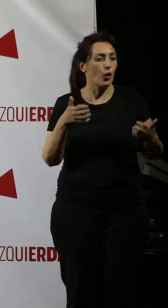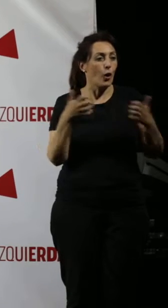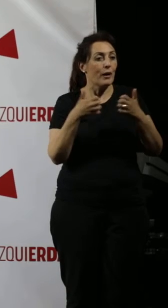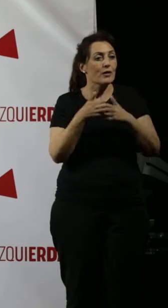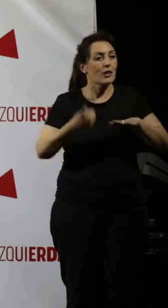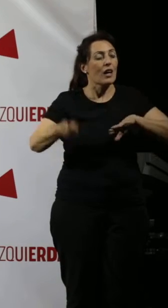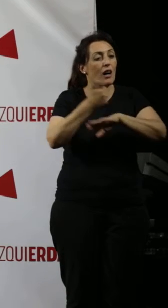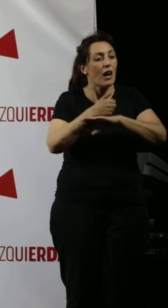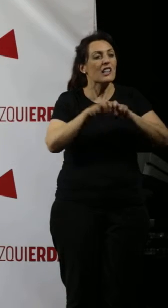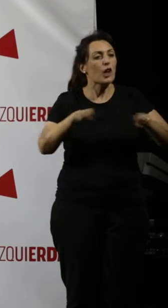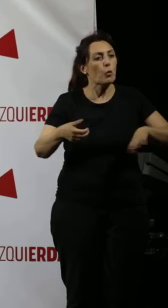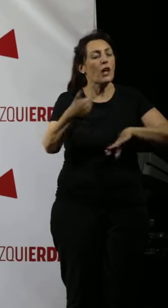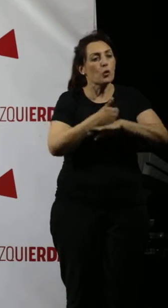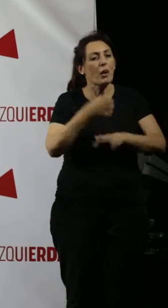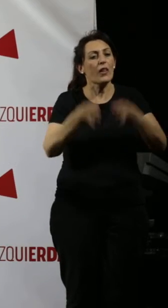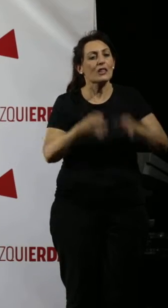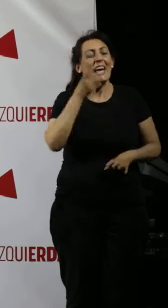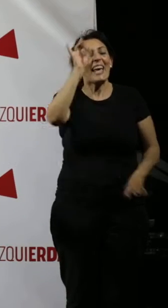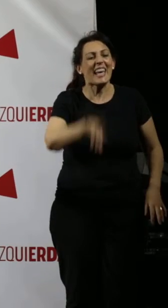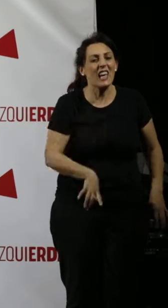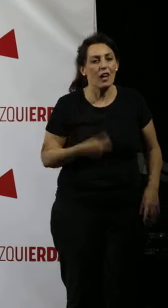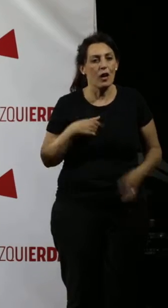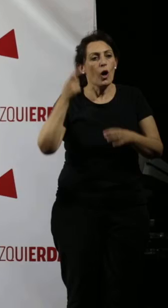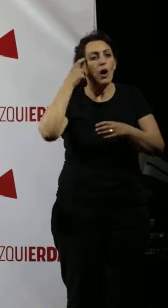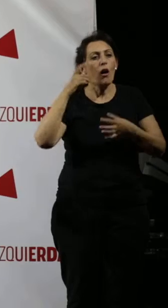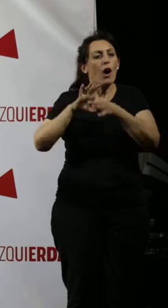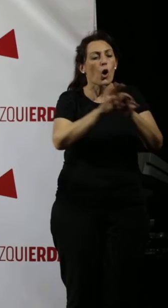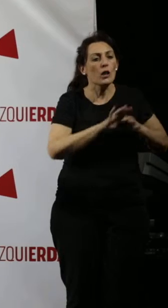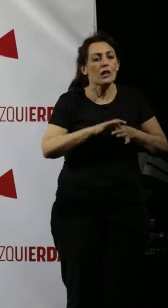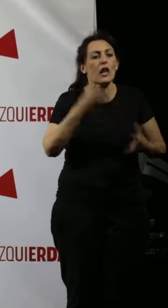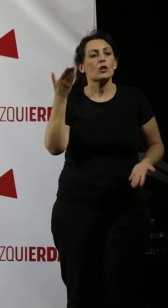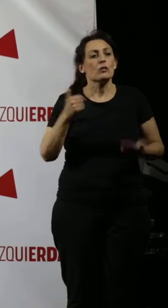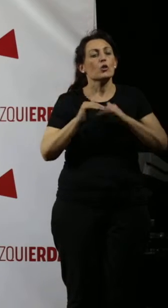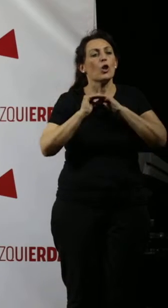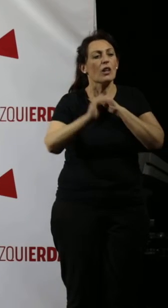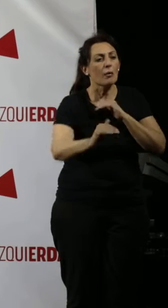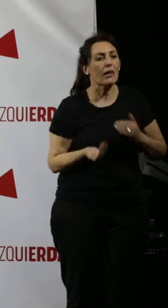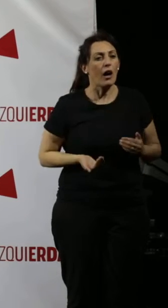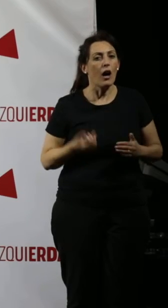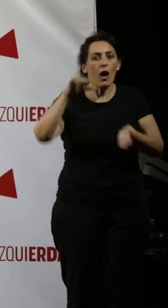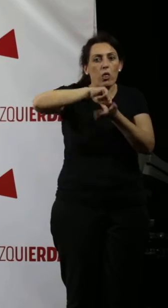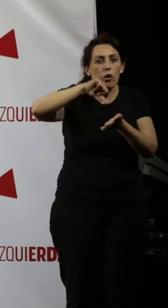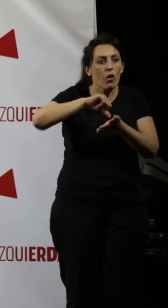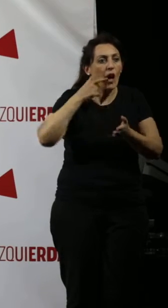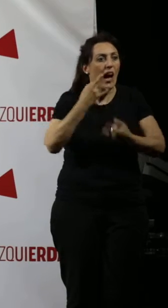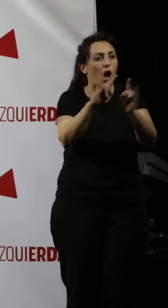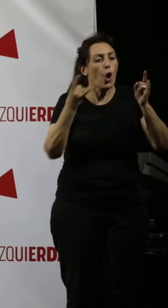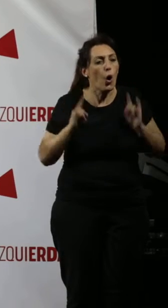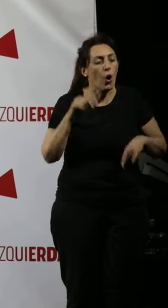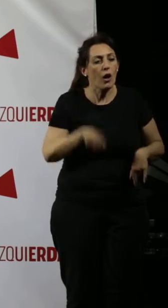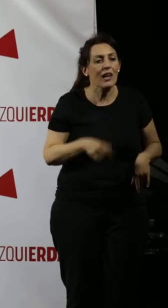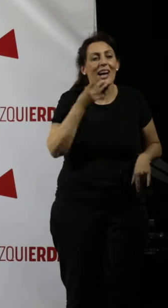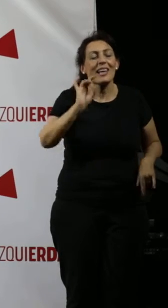Tribunal Superior de Justicia de Andalucía. ¿Quién planteó la coherencia de sostenibilidad y de una ciudad ecológica